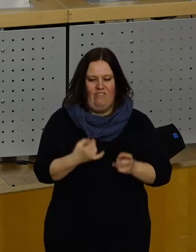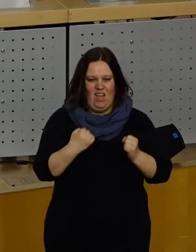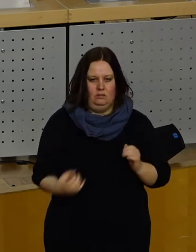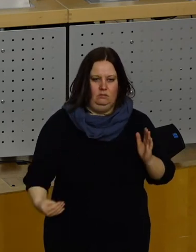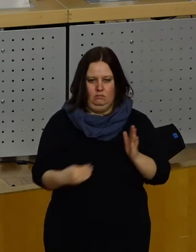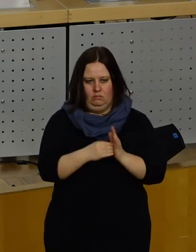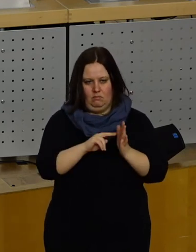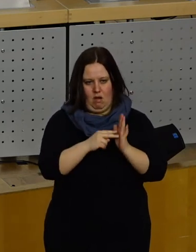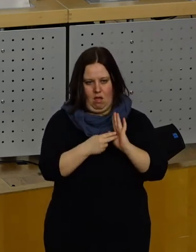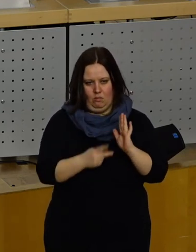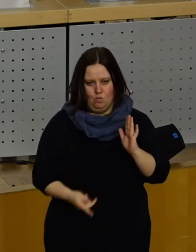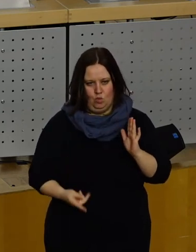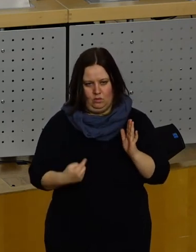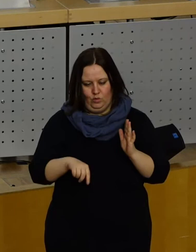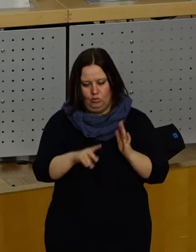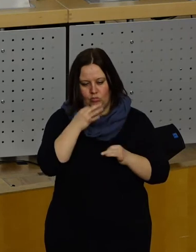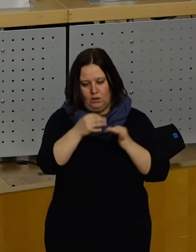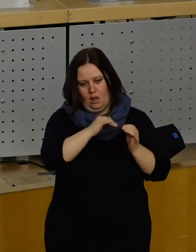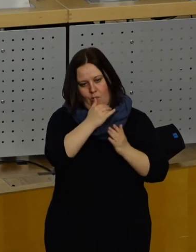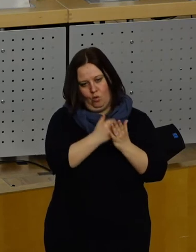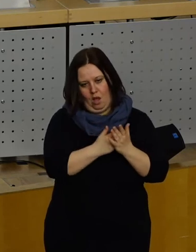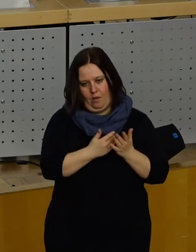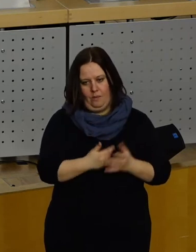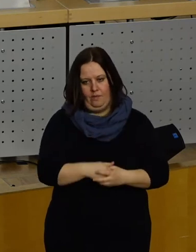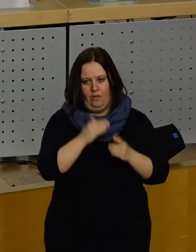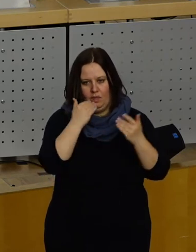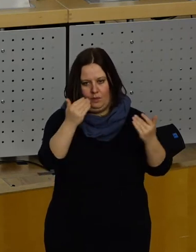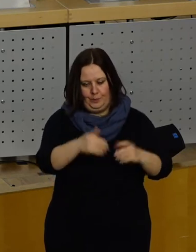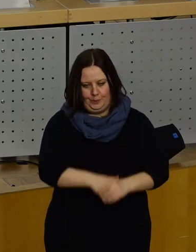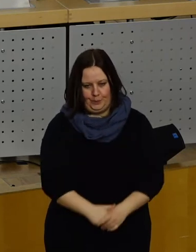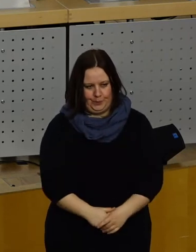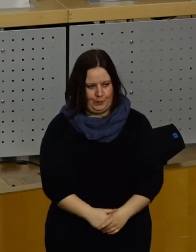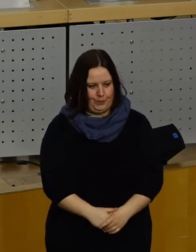eingeplantes Geld für diese Programme weiterhin gibt. Vielen Dank.